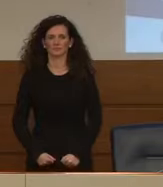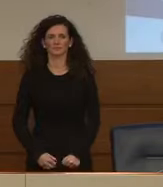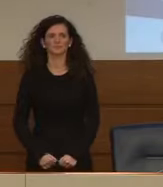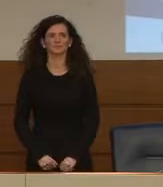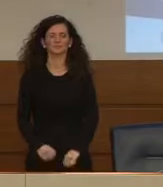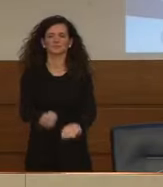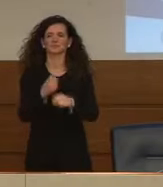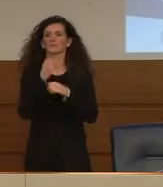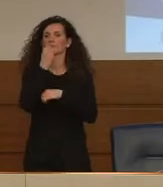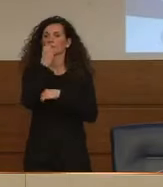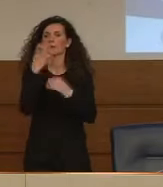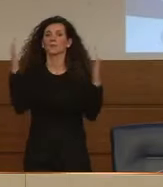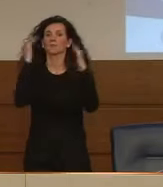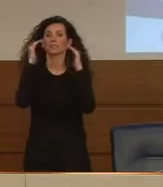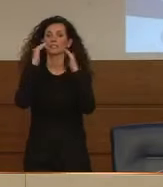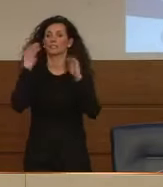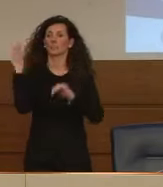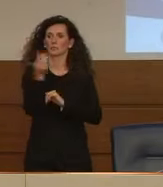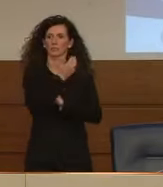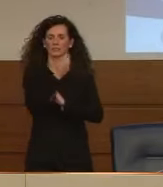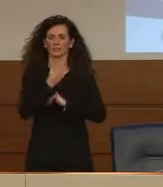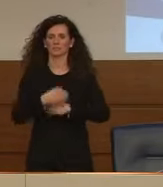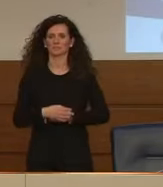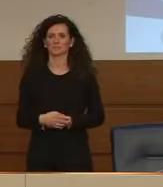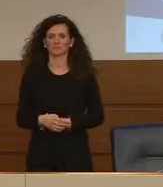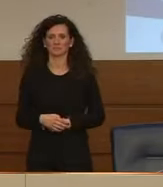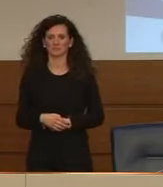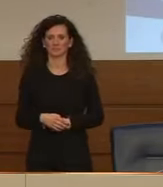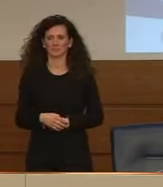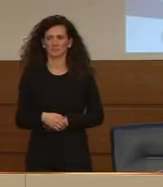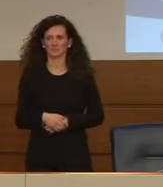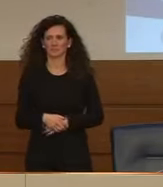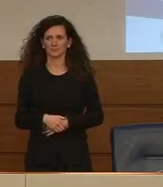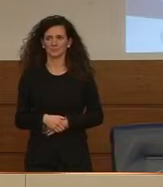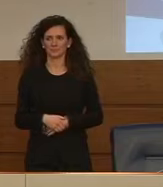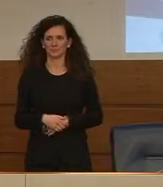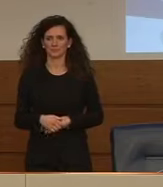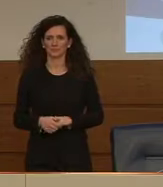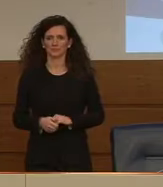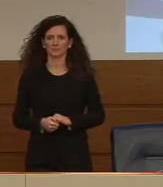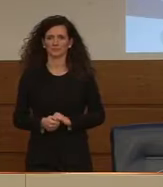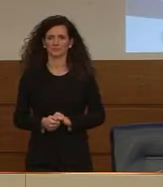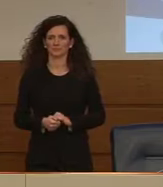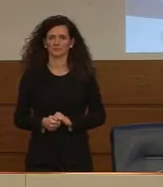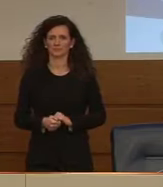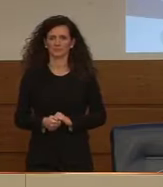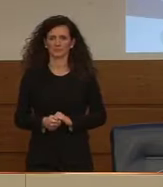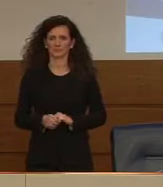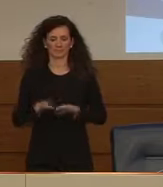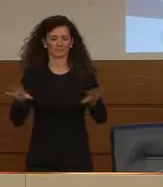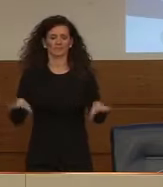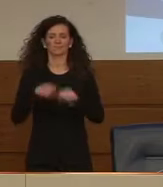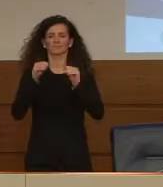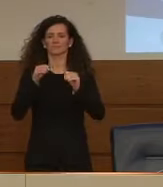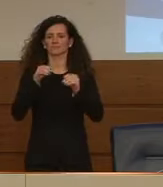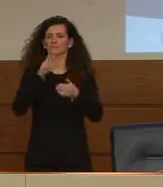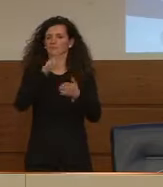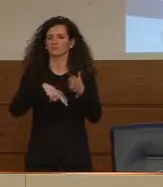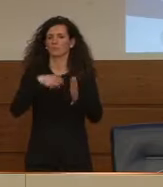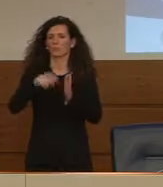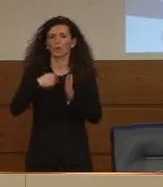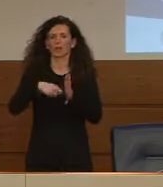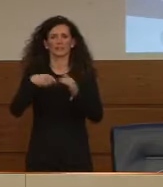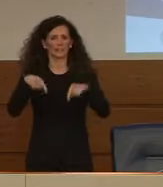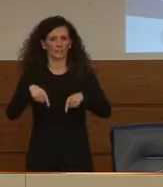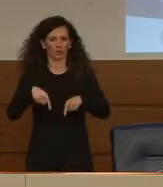Buonasera, buonasera a tutti. Diamo lettura dei dati del bollettino